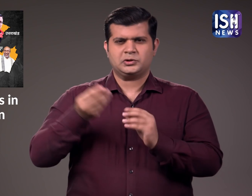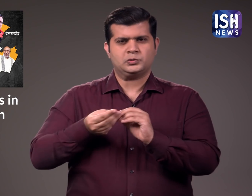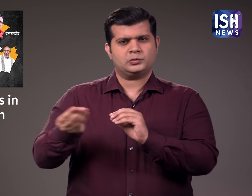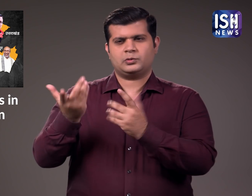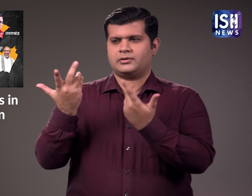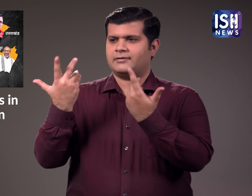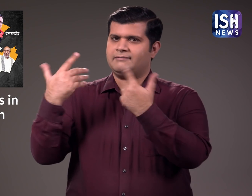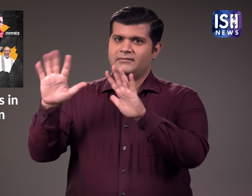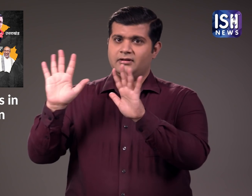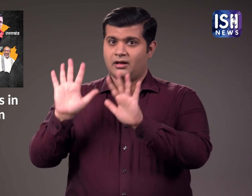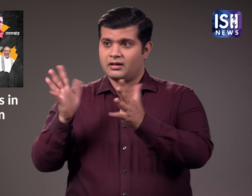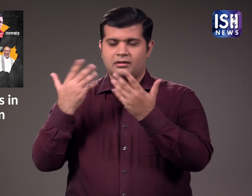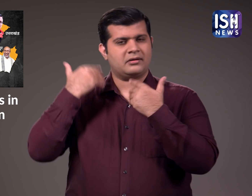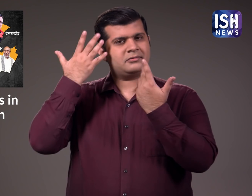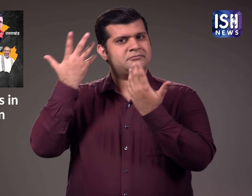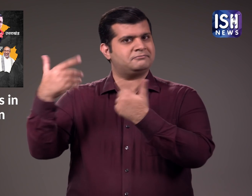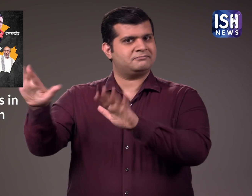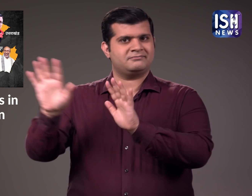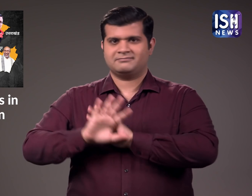जाएगी जबकि भाजपा सत्ता में है